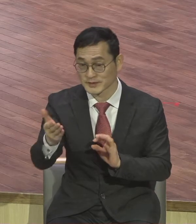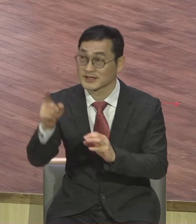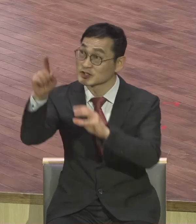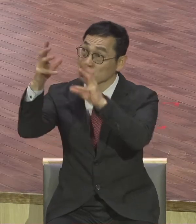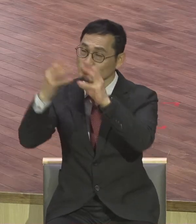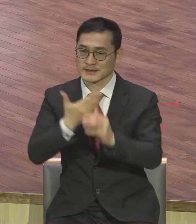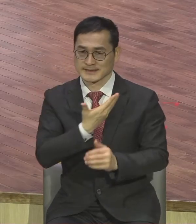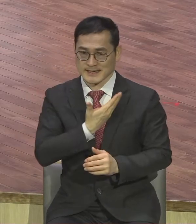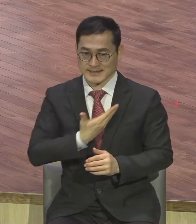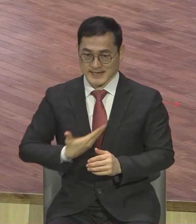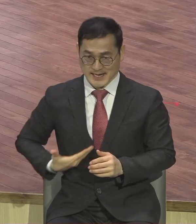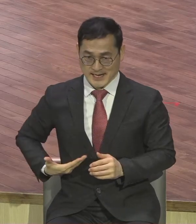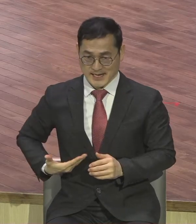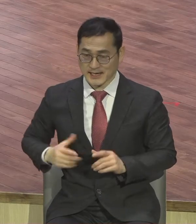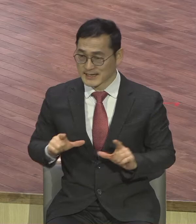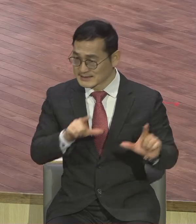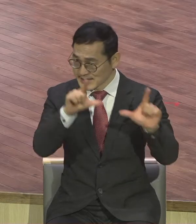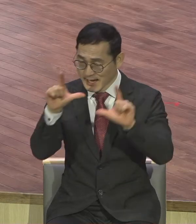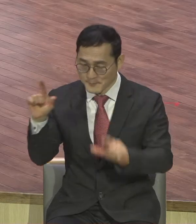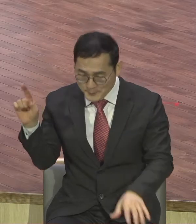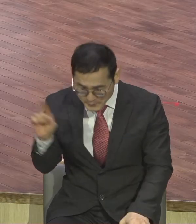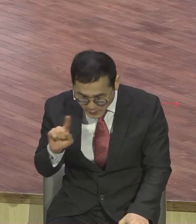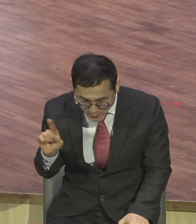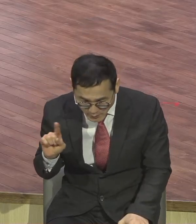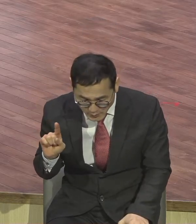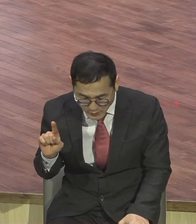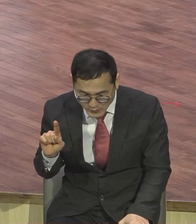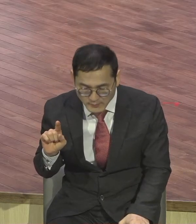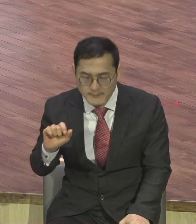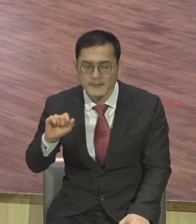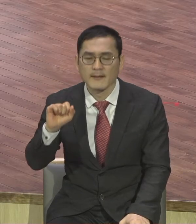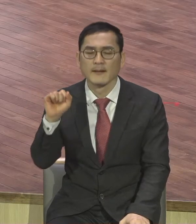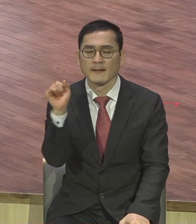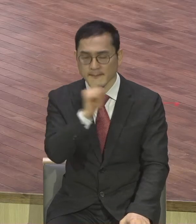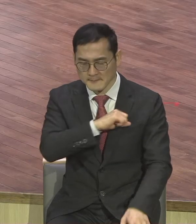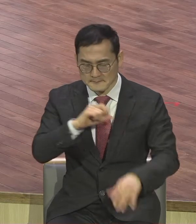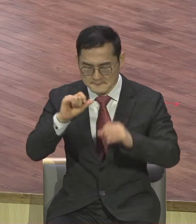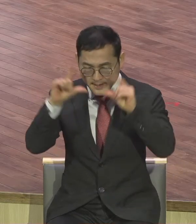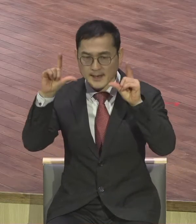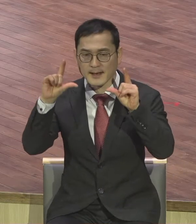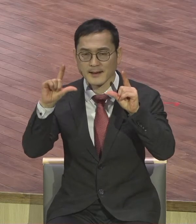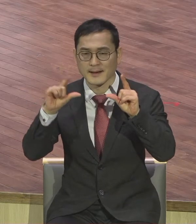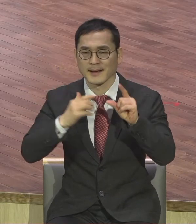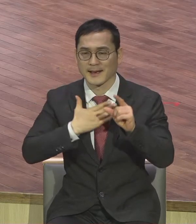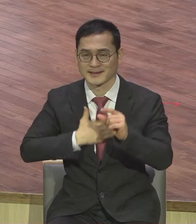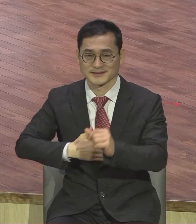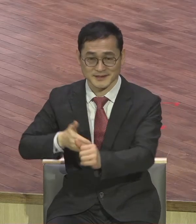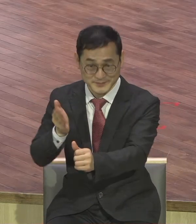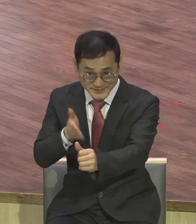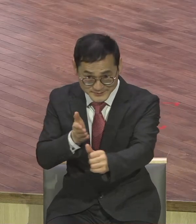삶이 무엇인지 분명히 답을 했고 그 정체성에 글맞게